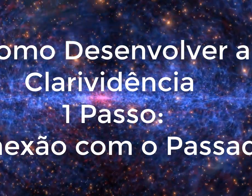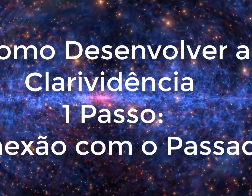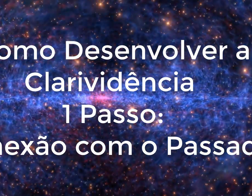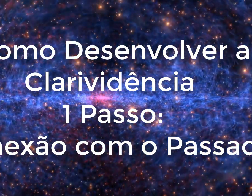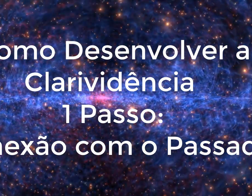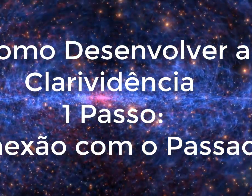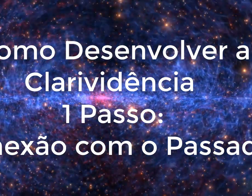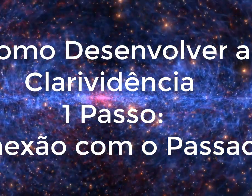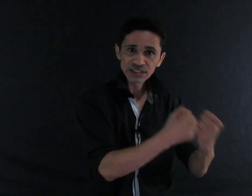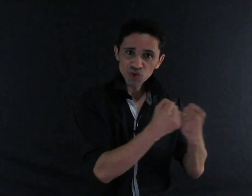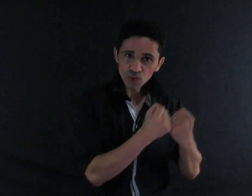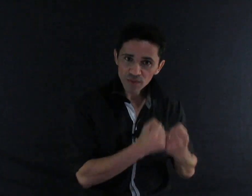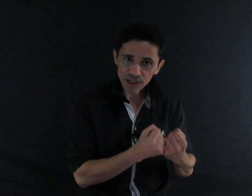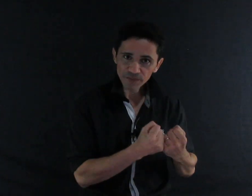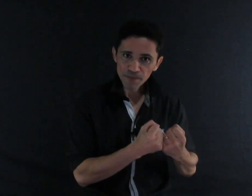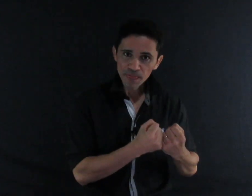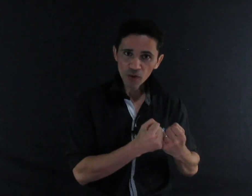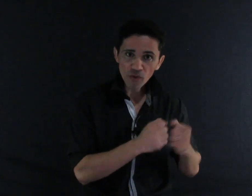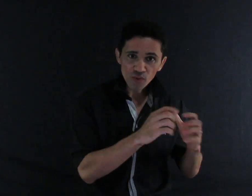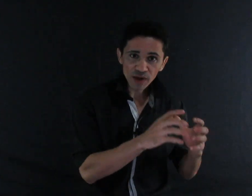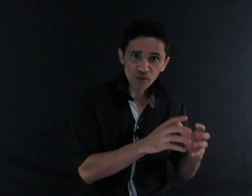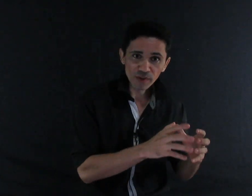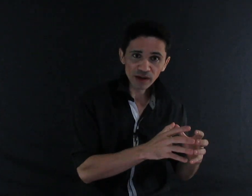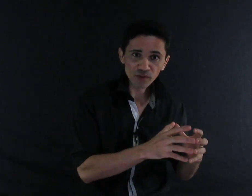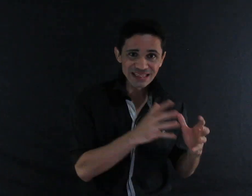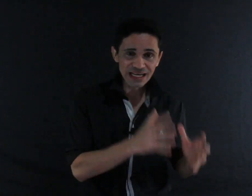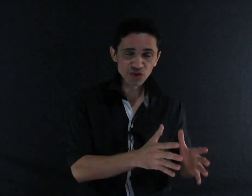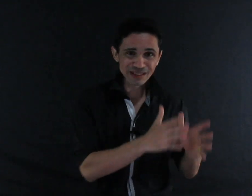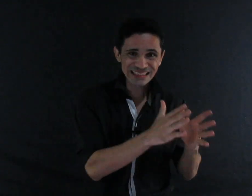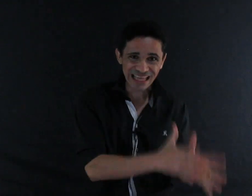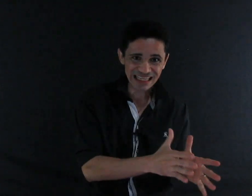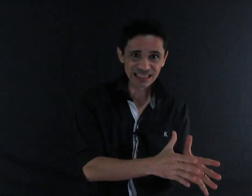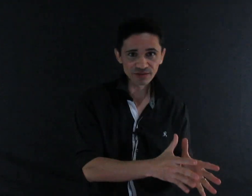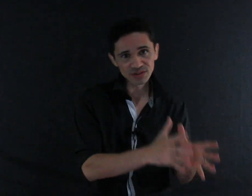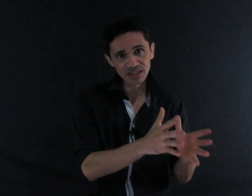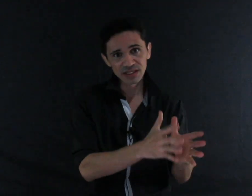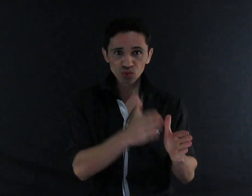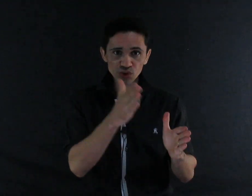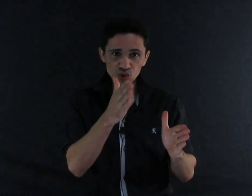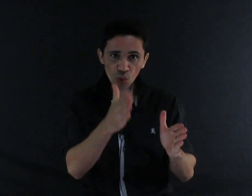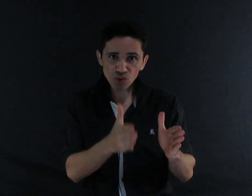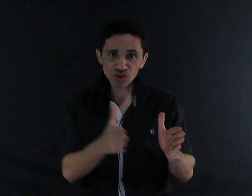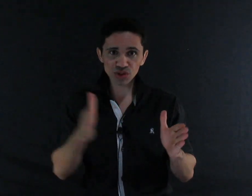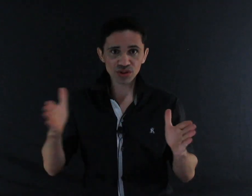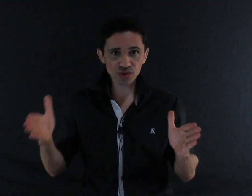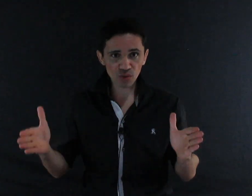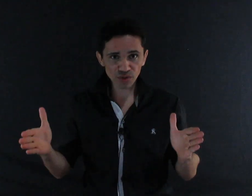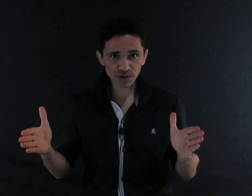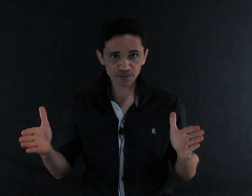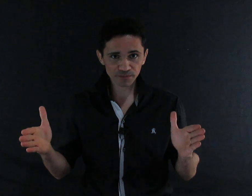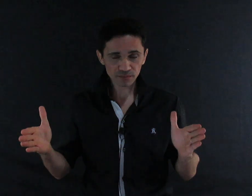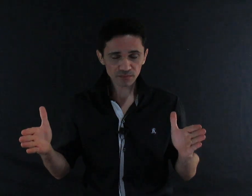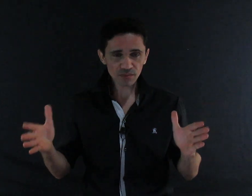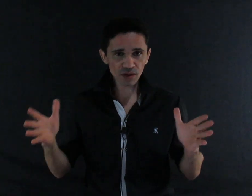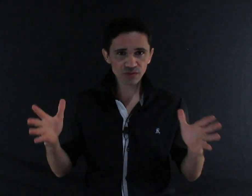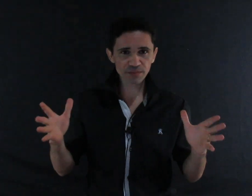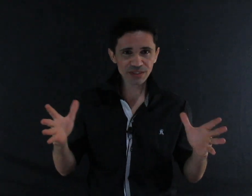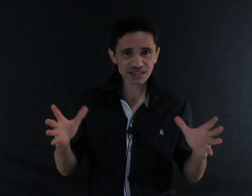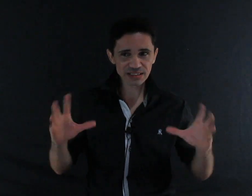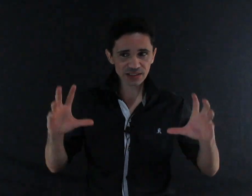que você quer descobrir. Como é uma habilidade, uma técnica, você é do esconde-esconde. Você precisa,